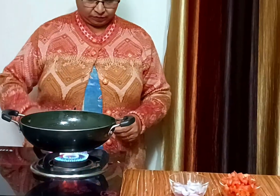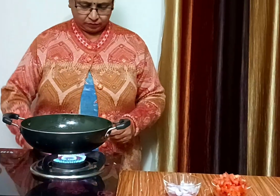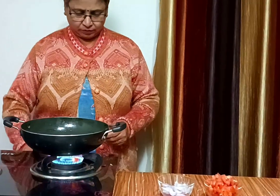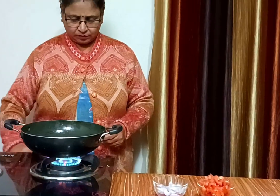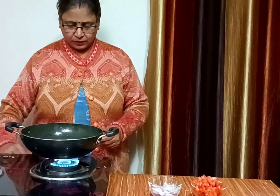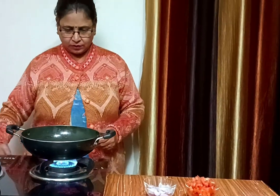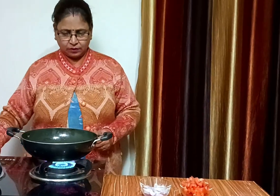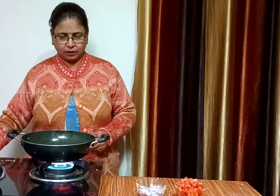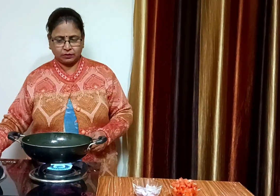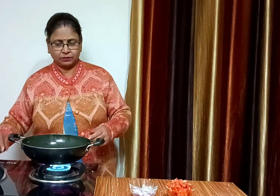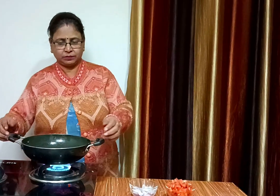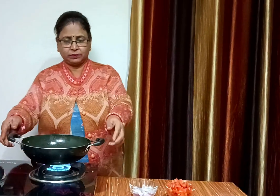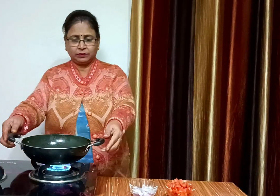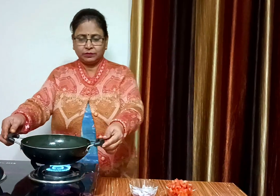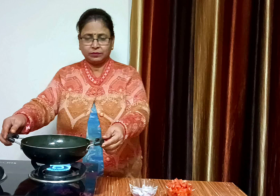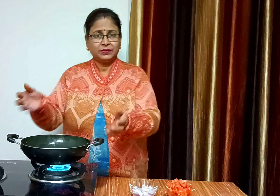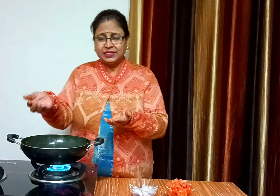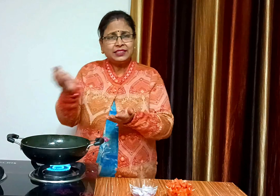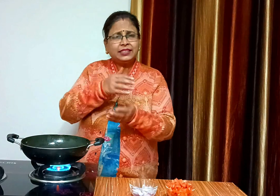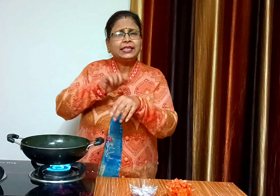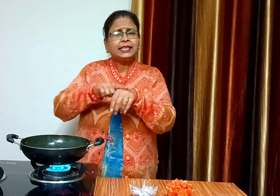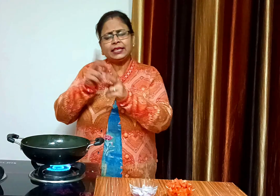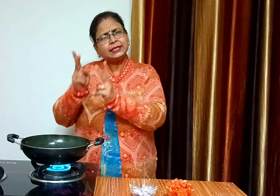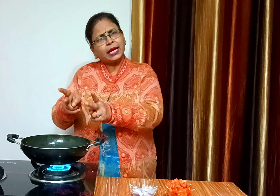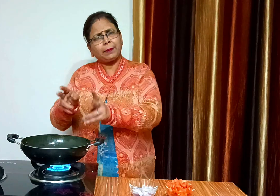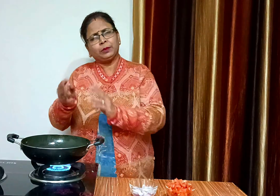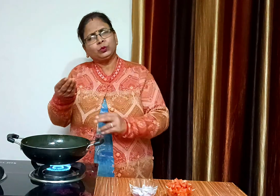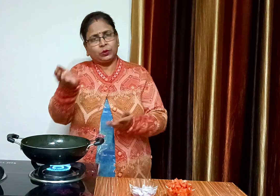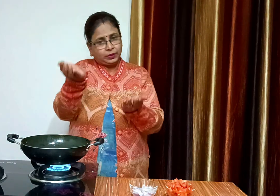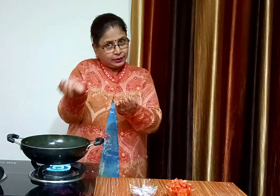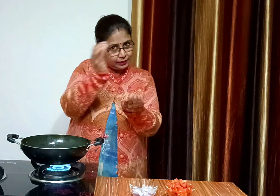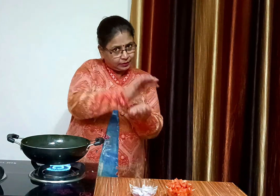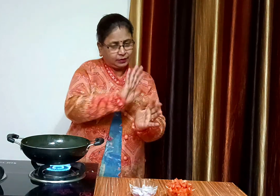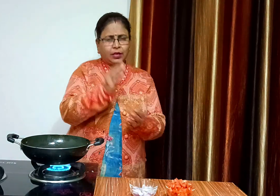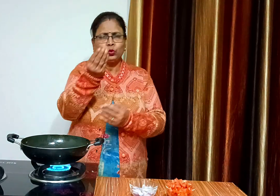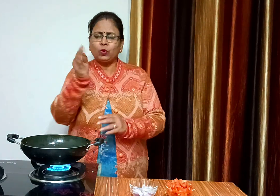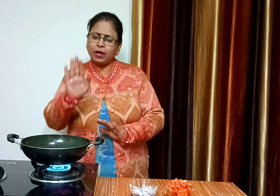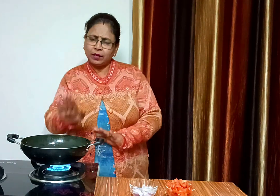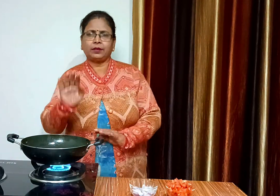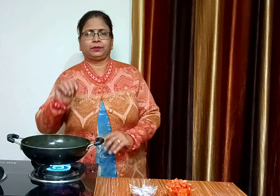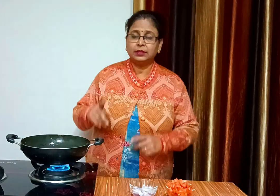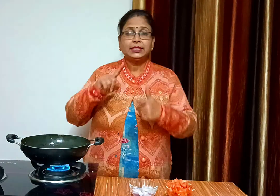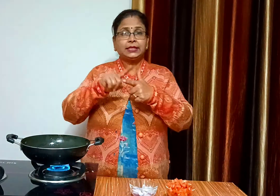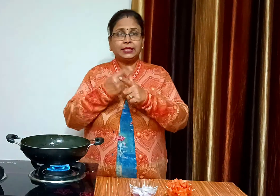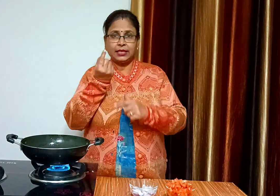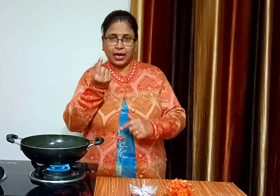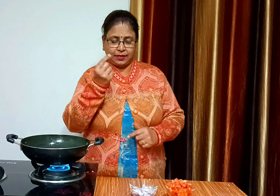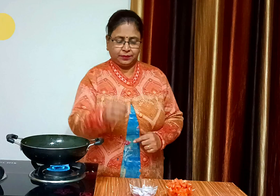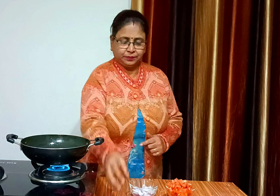इसके लिए कड़ाई गरम करेंगे और जिस घी में हमने सारे चीज़े फ्राय करेंगे उसी में से थोड़ा सा घी बचा लेंगे